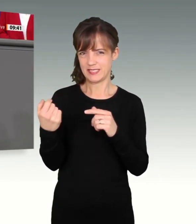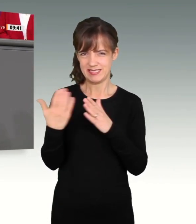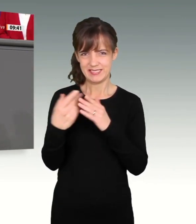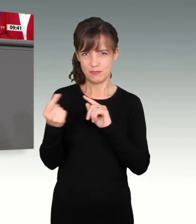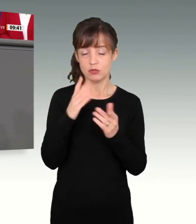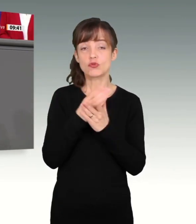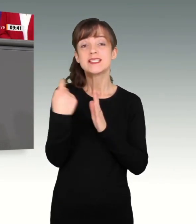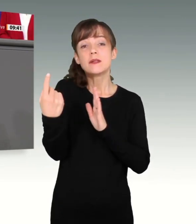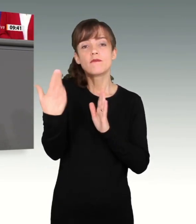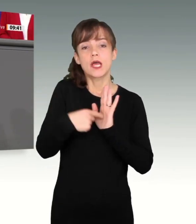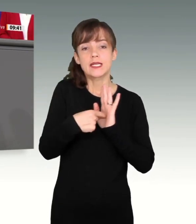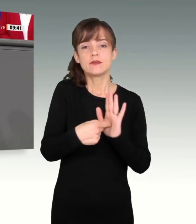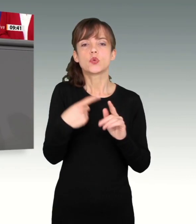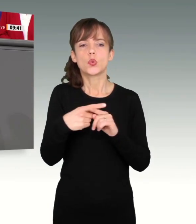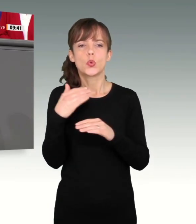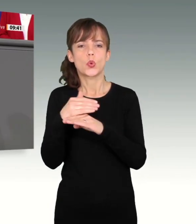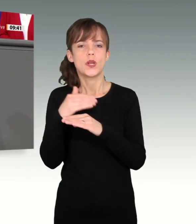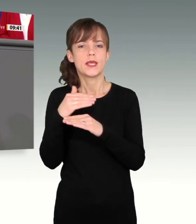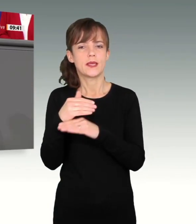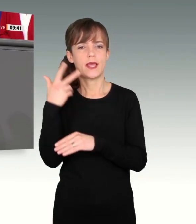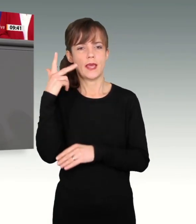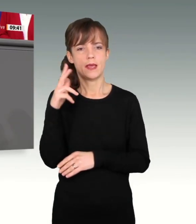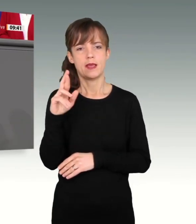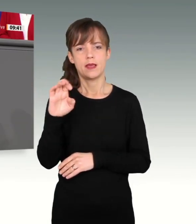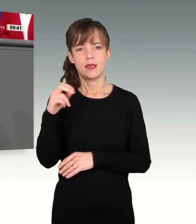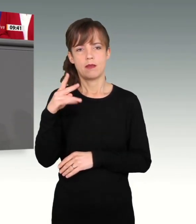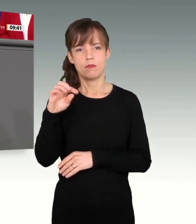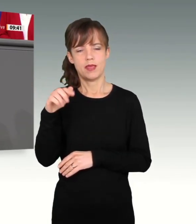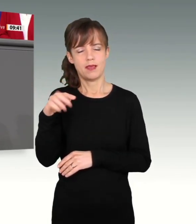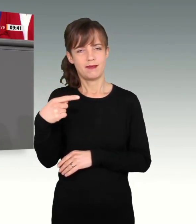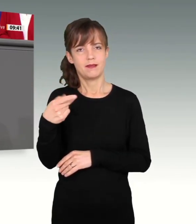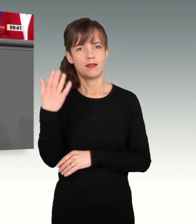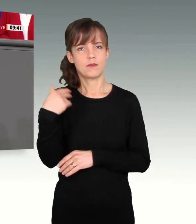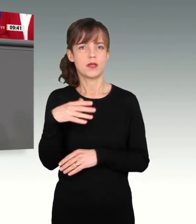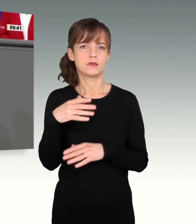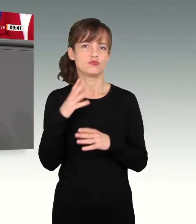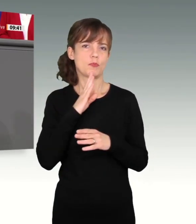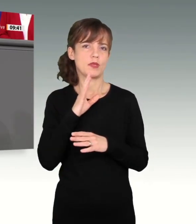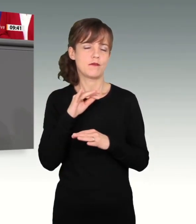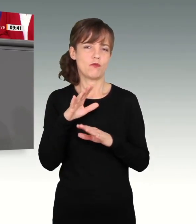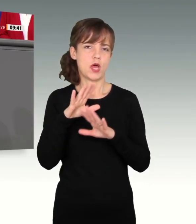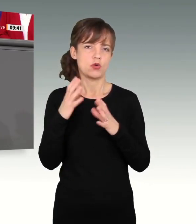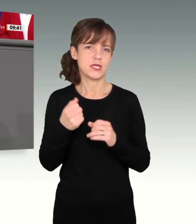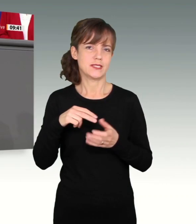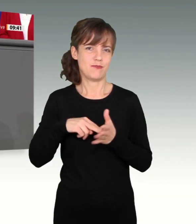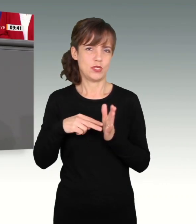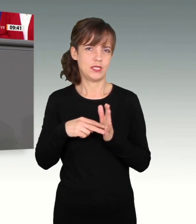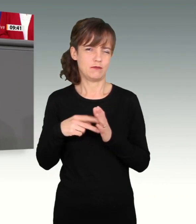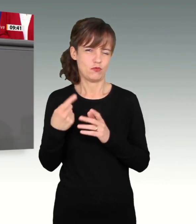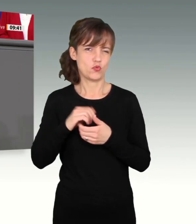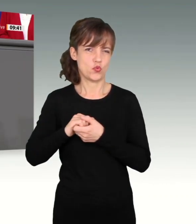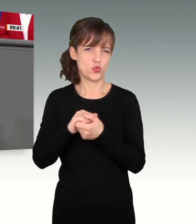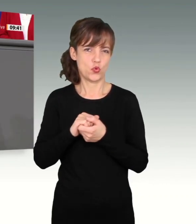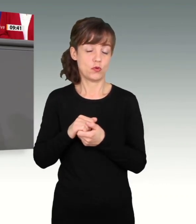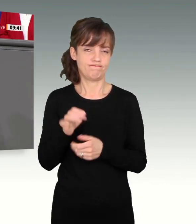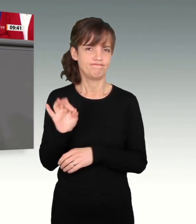Kollege, ehemalige Kollege Ecker-Drehberg, damals Sprecher der Unionsfraktion für Haushaltspolitik, sehr guter Mann, wie Andreas Mattfeld sagt, genau,